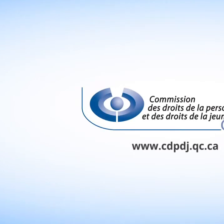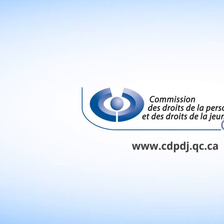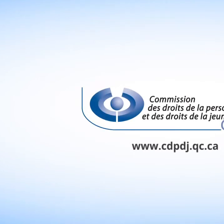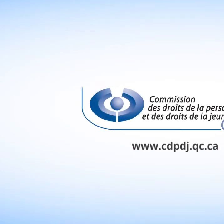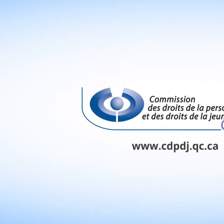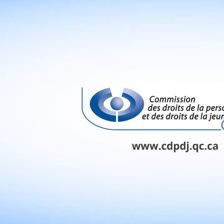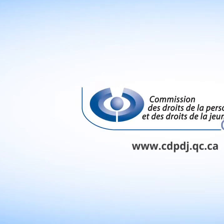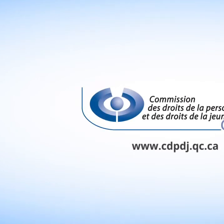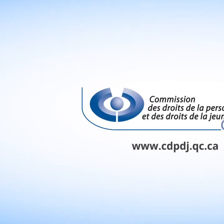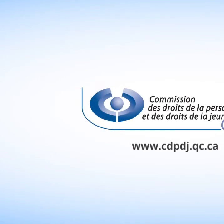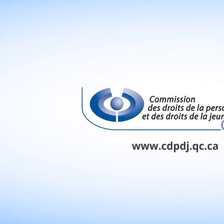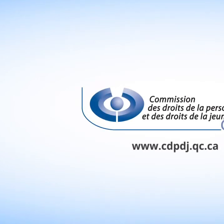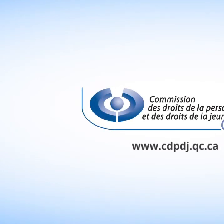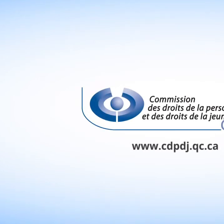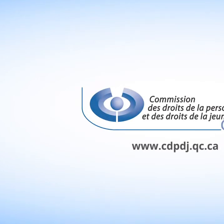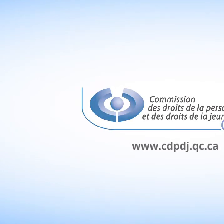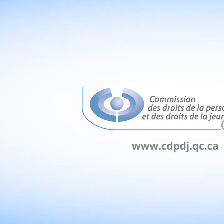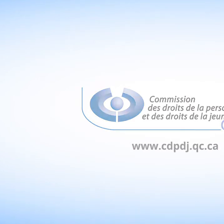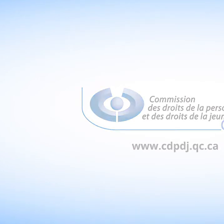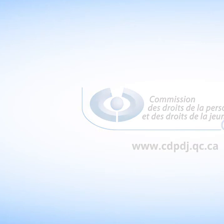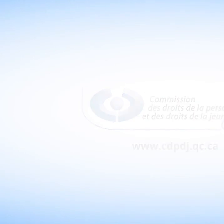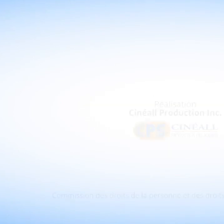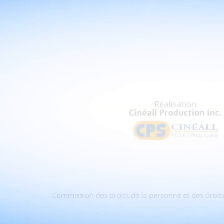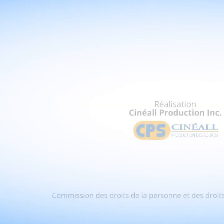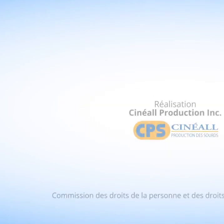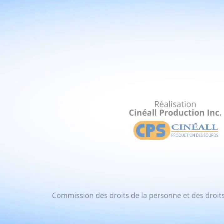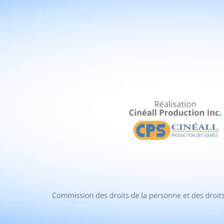.qc.ca Par courriel, accueil à